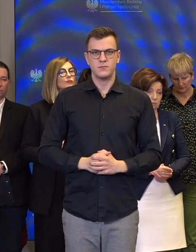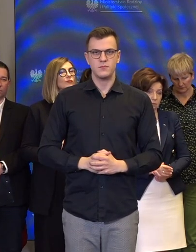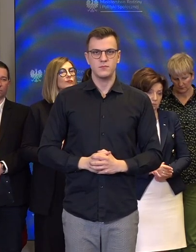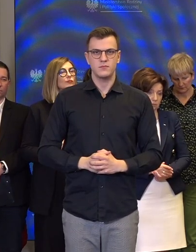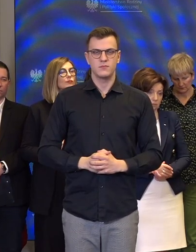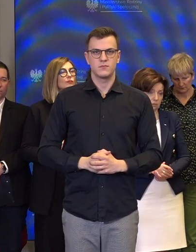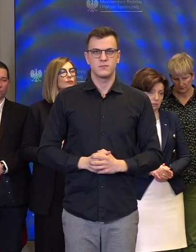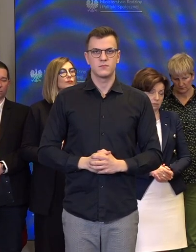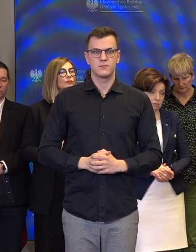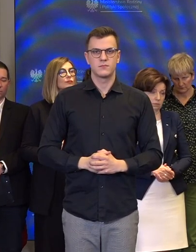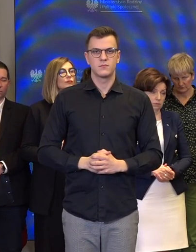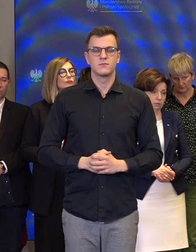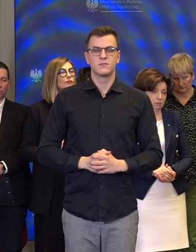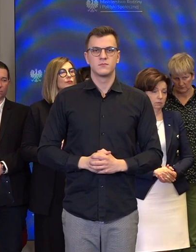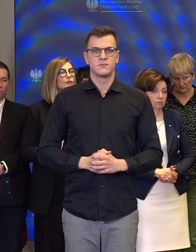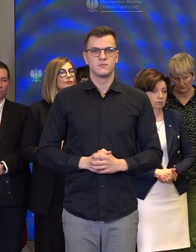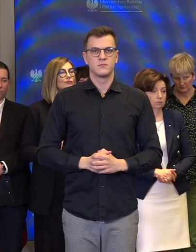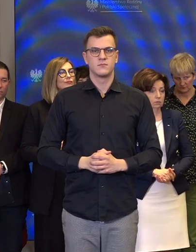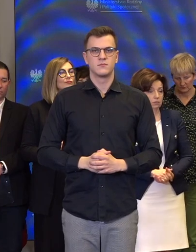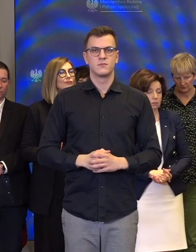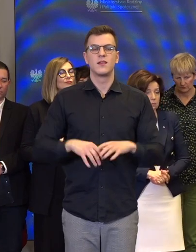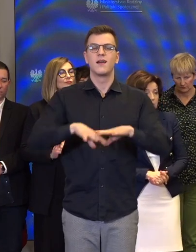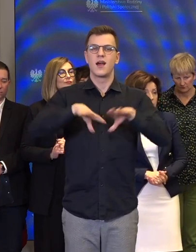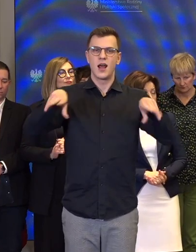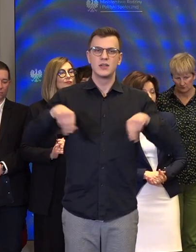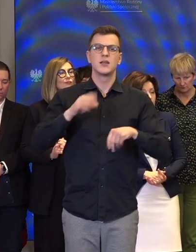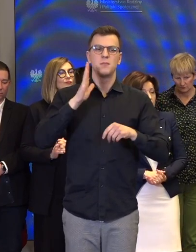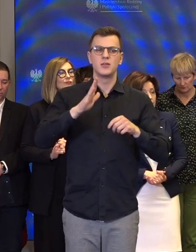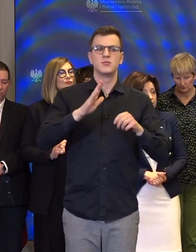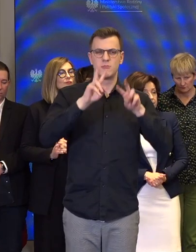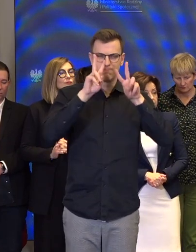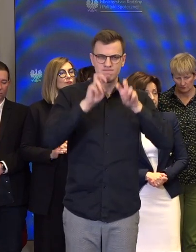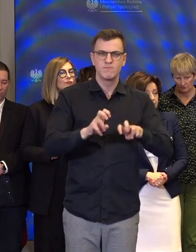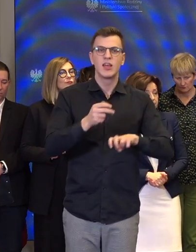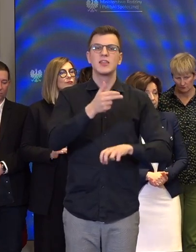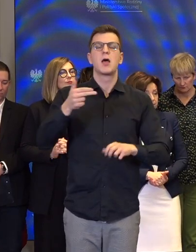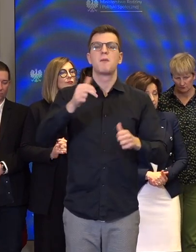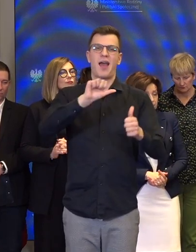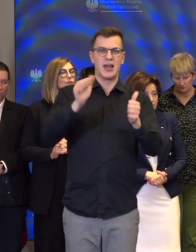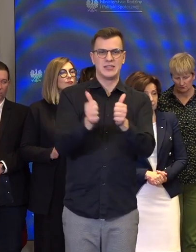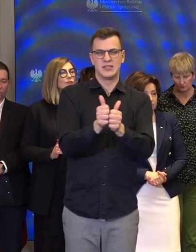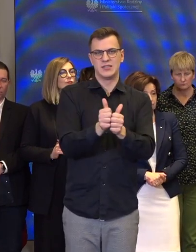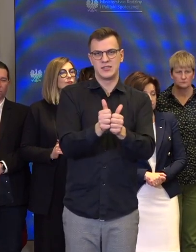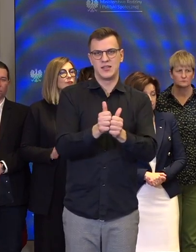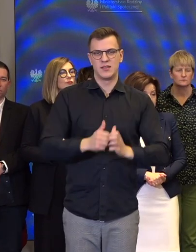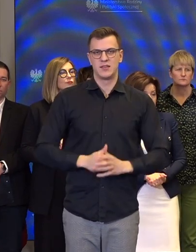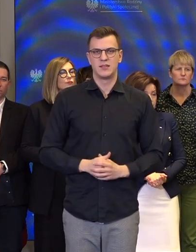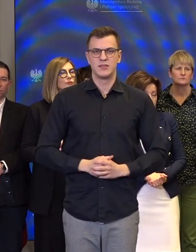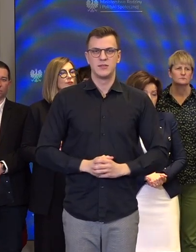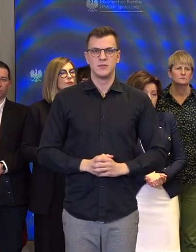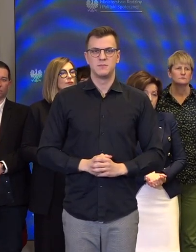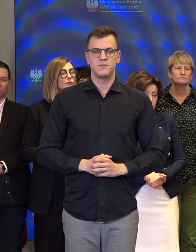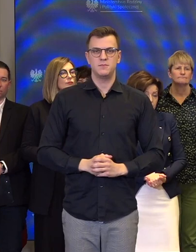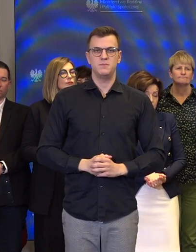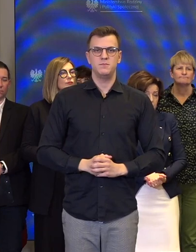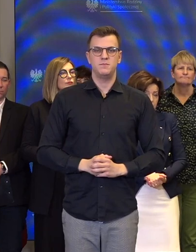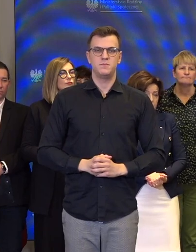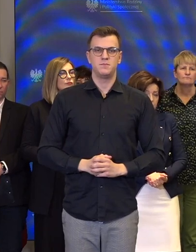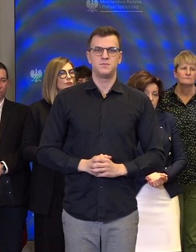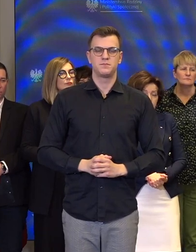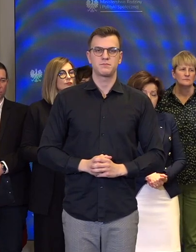pochylać się nad rozwiązaniami dotyczącymi asystencji. Tutaj będzie